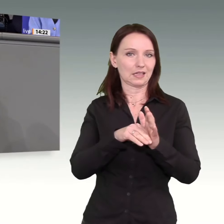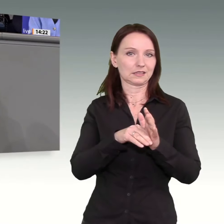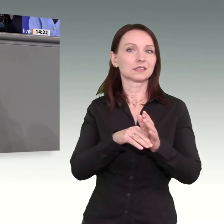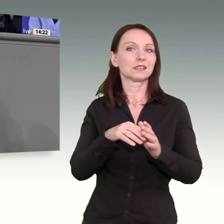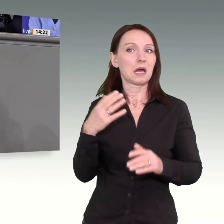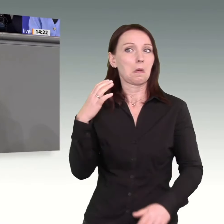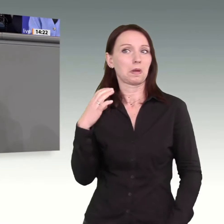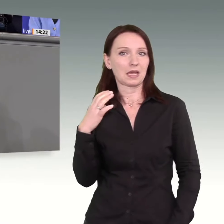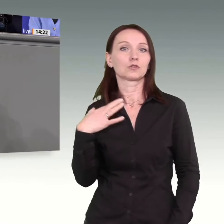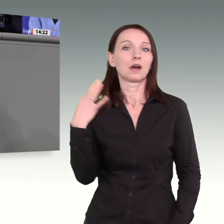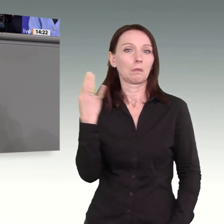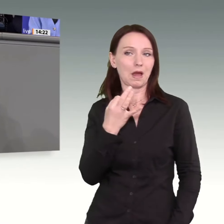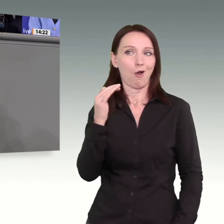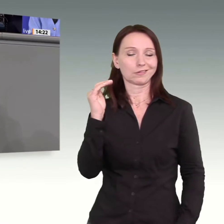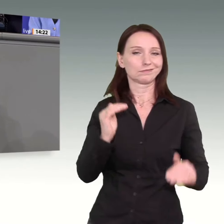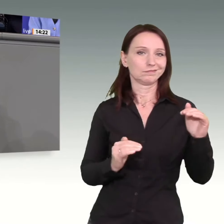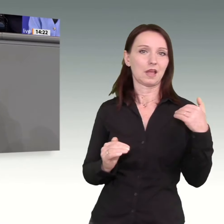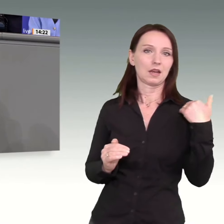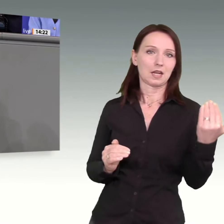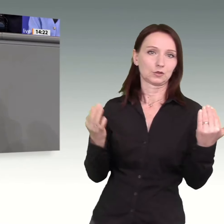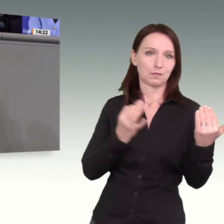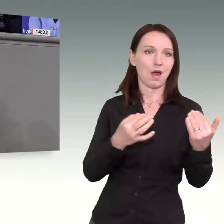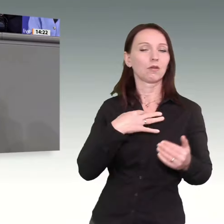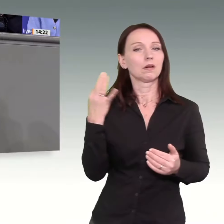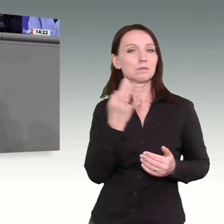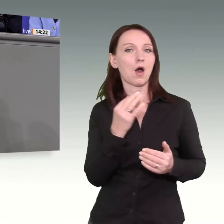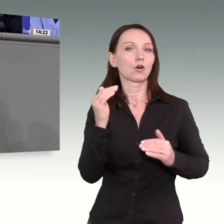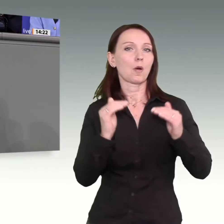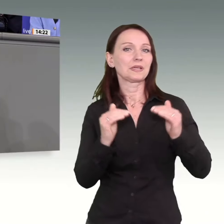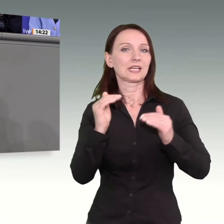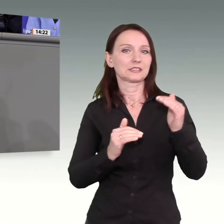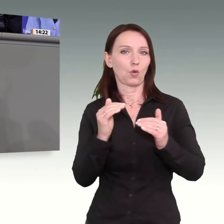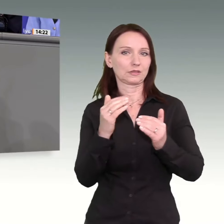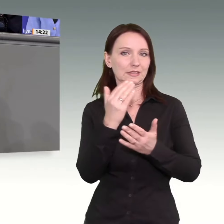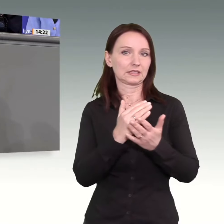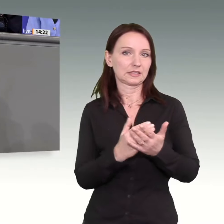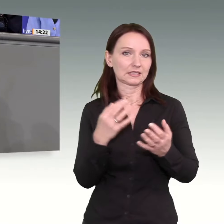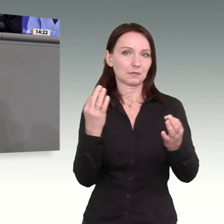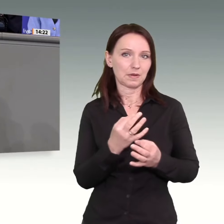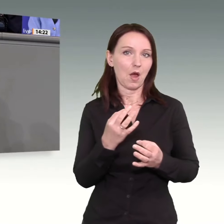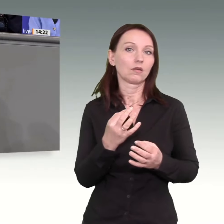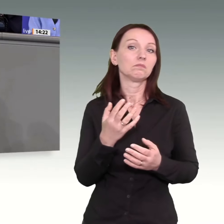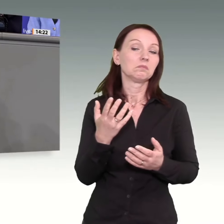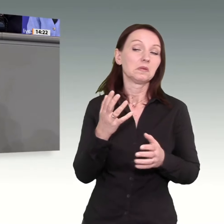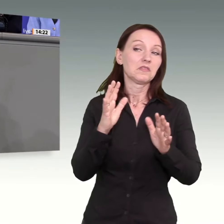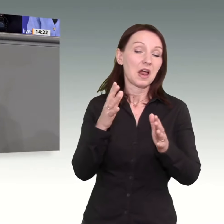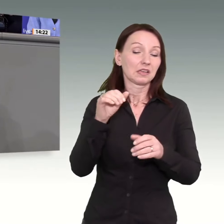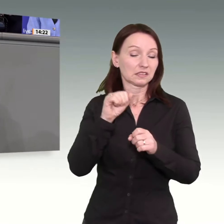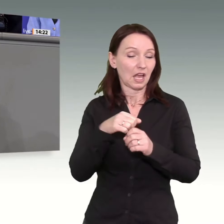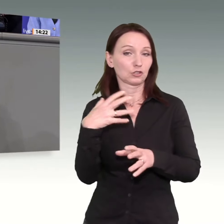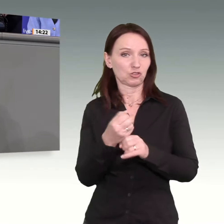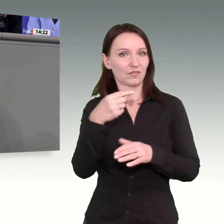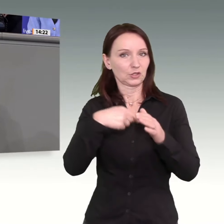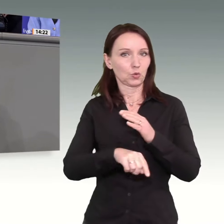Kompensationsgesetz. Das können wir unter Umständen über das Entbürokratisierungspaket 4 noch